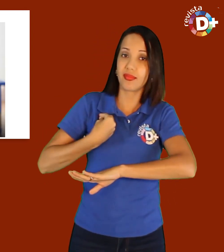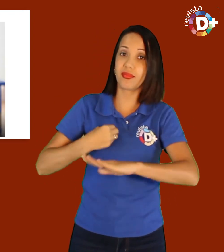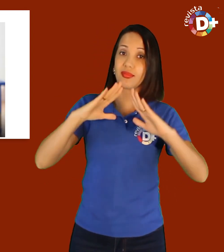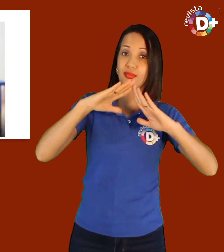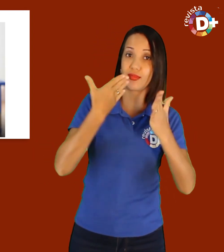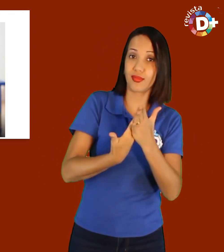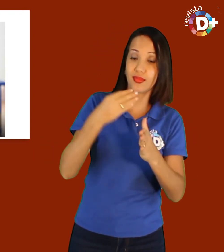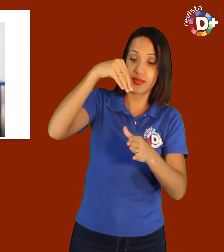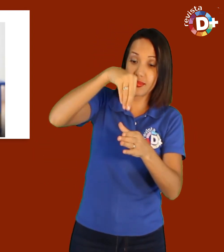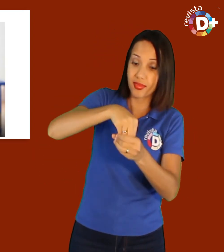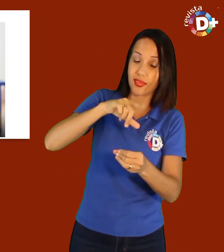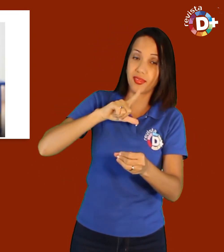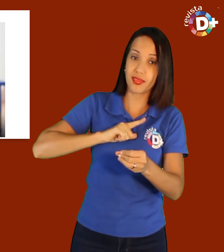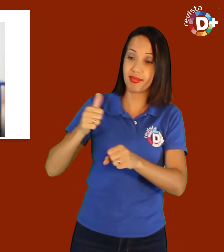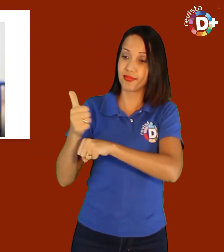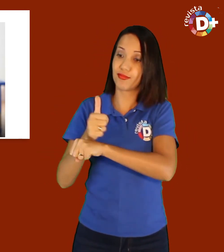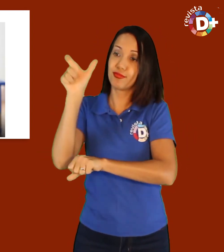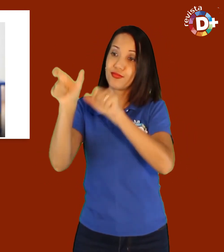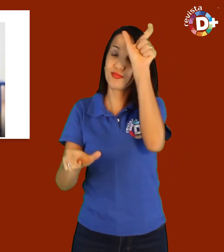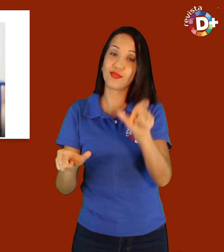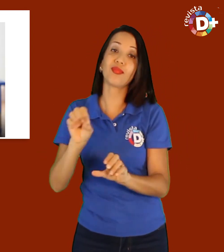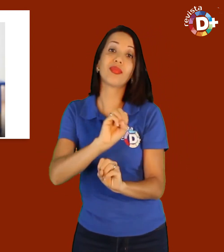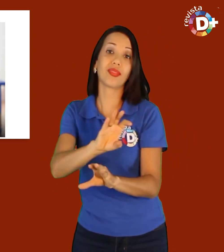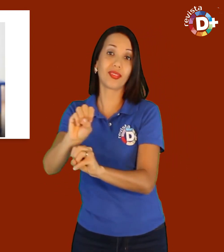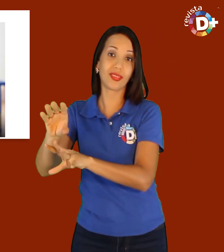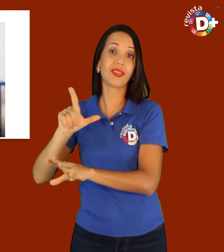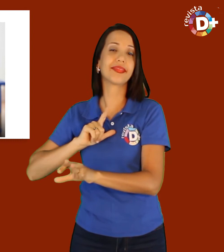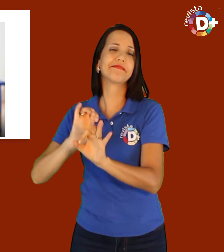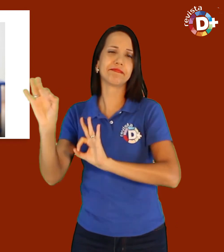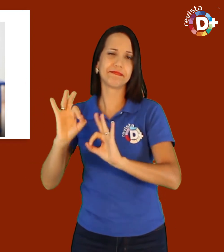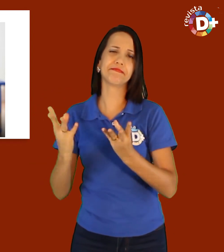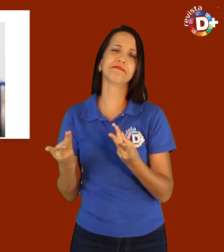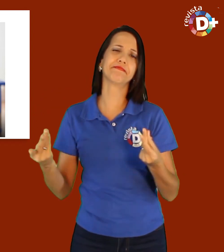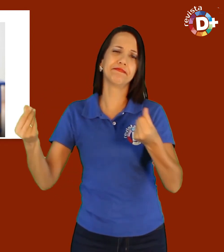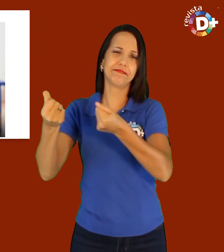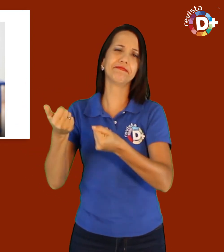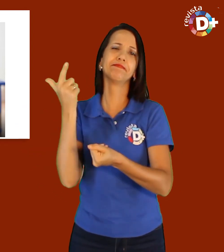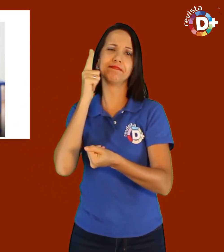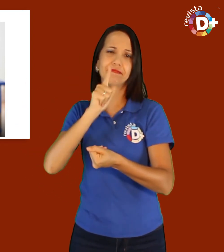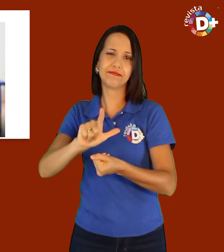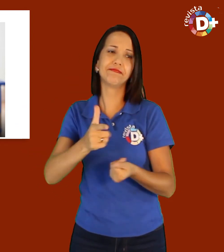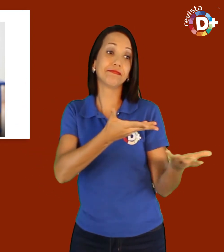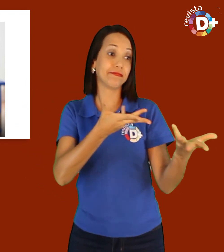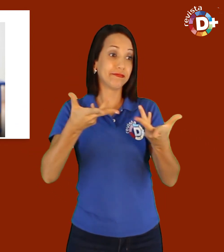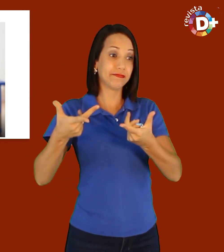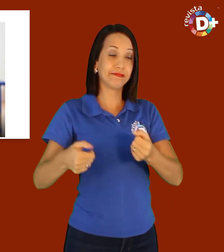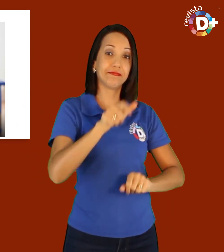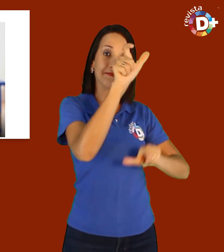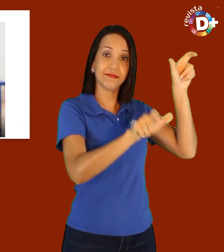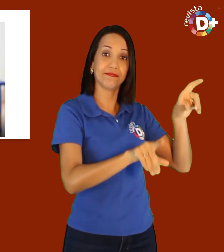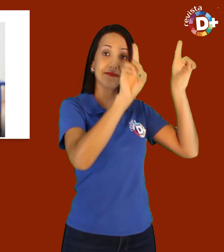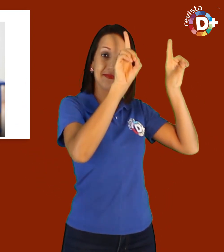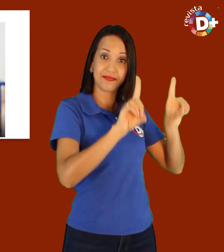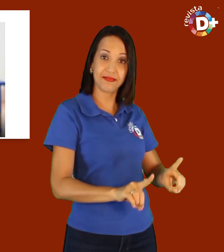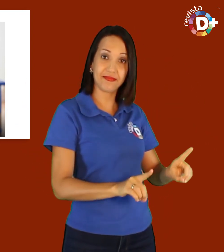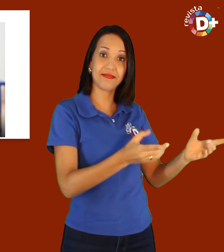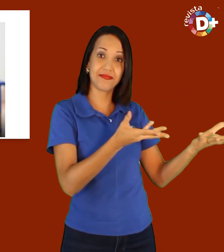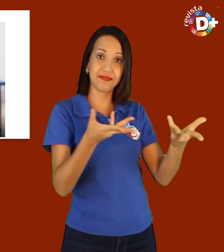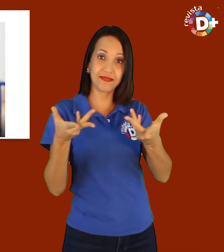acesso às dependências da instituição, como dentro dela, os profissionais da área da educação estejam qualificados a receber esses